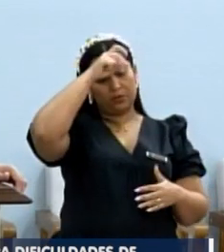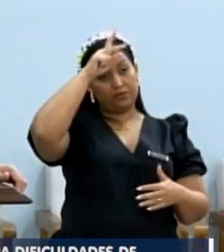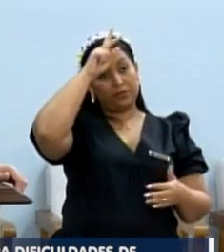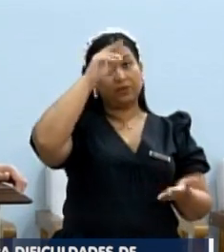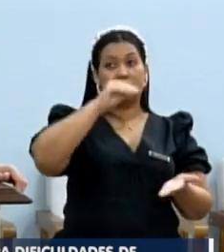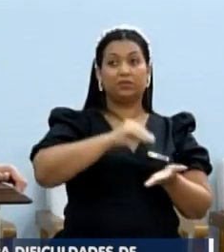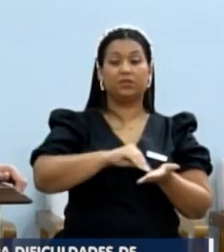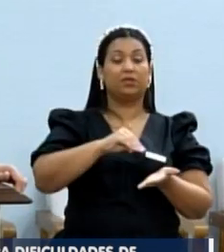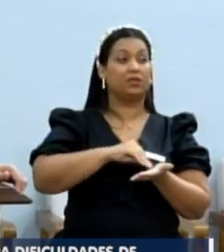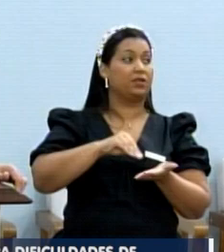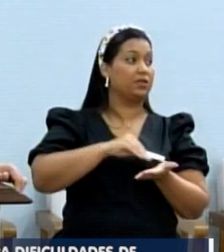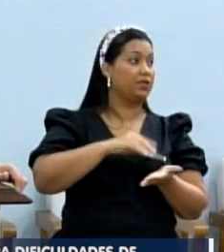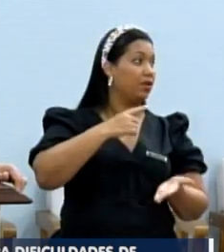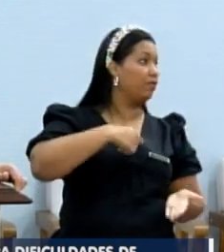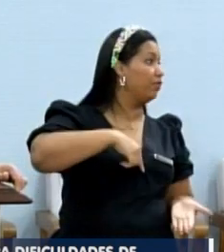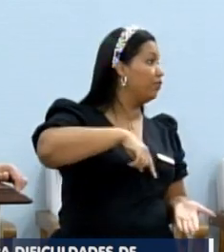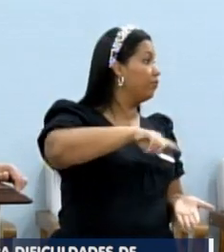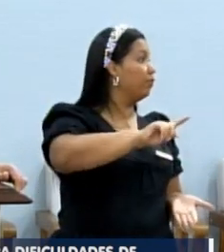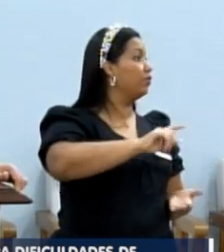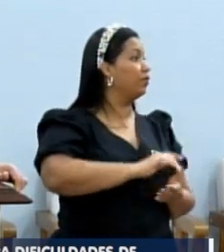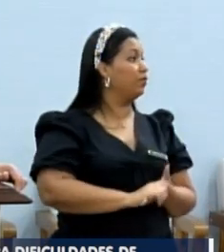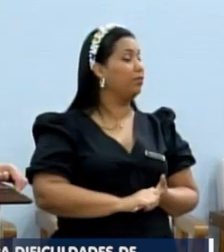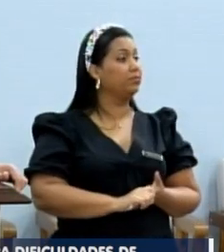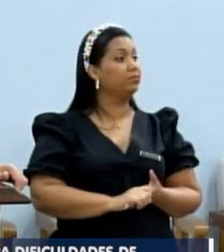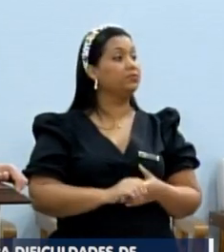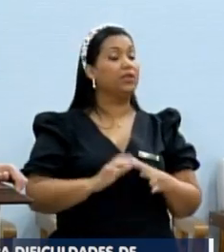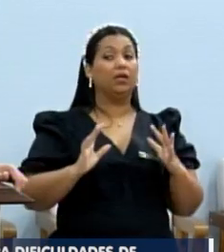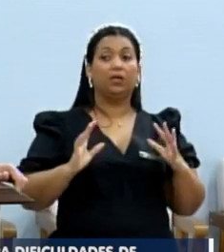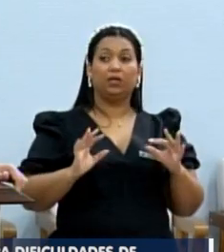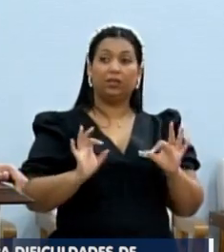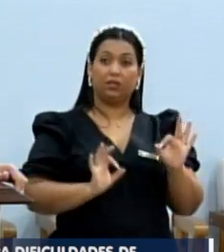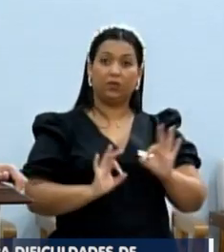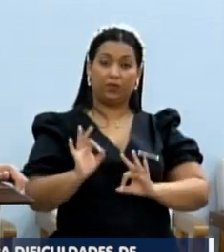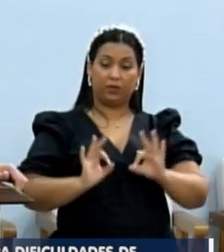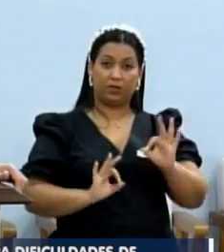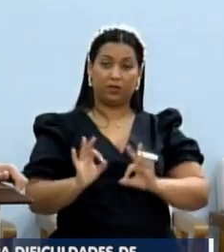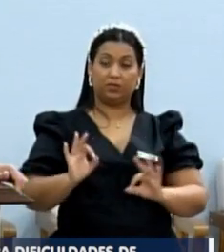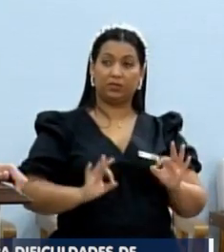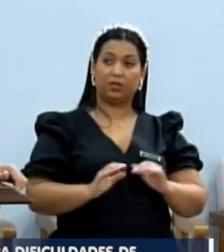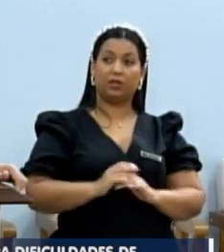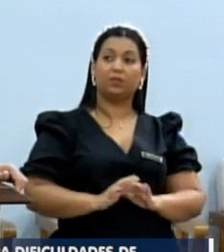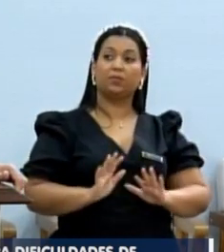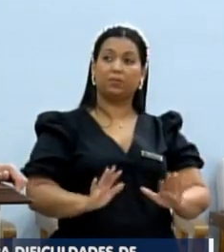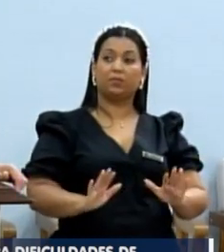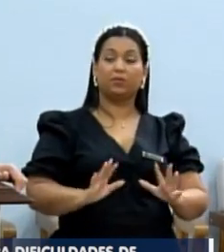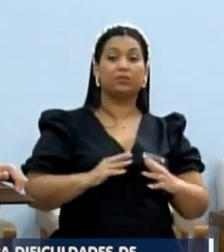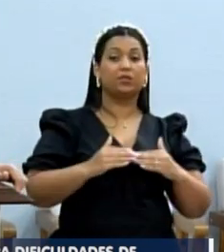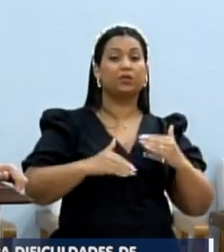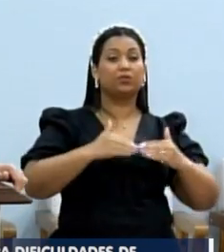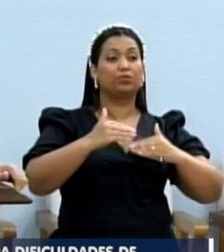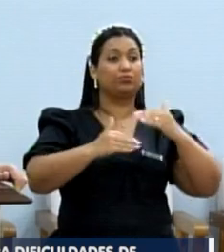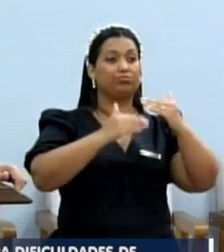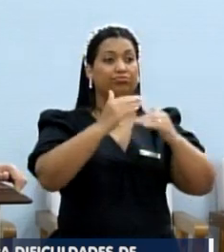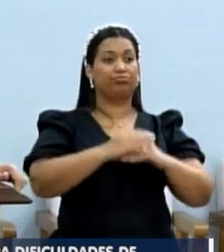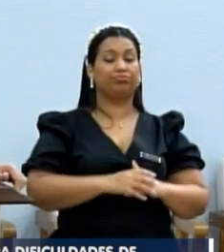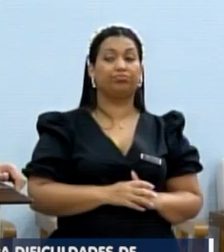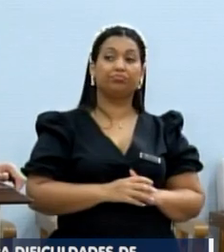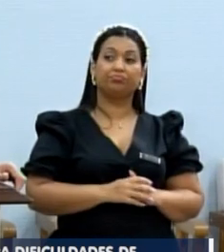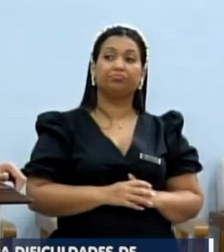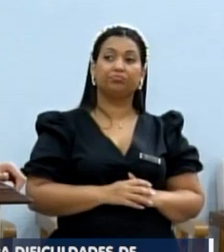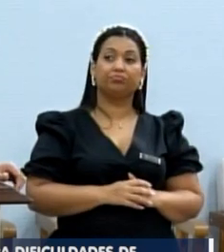secretário, que foram lá. E a gente tem outros pedidos além disso, mas eu sei que tudo é gradativo. E,